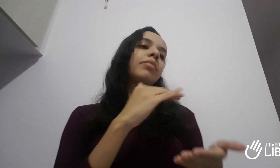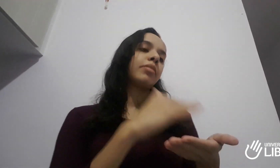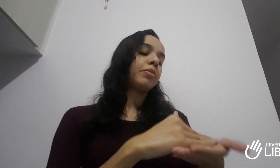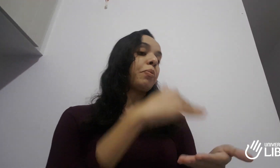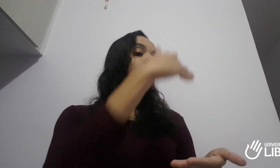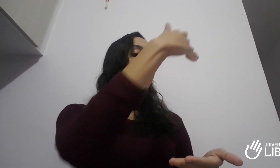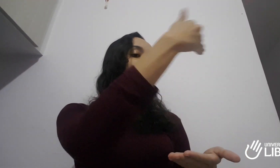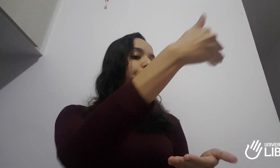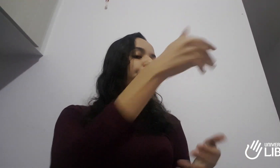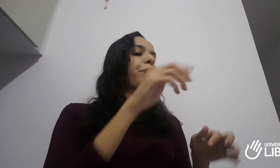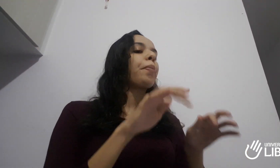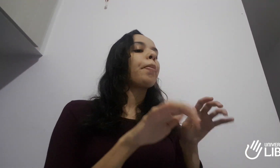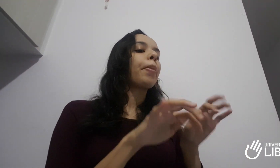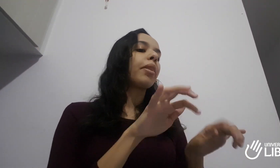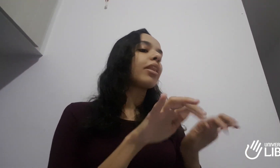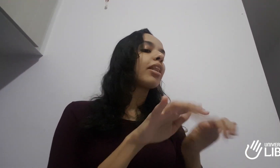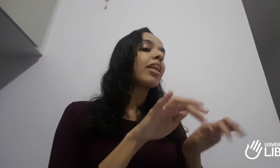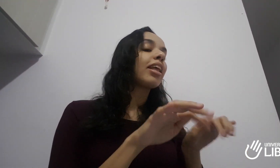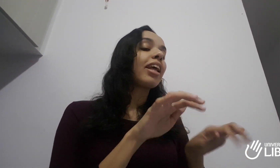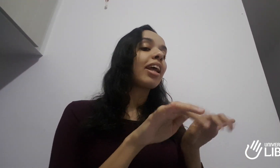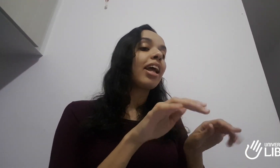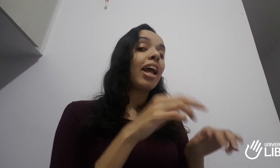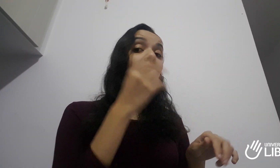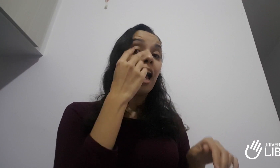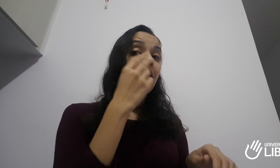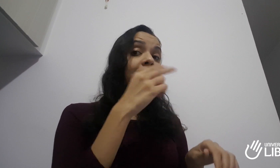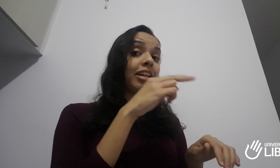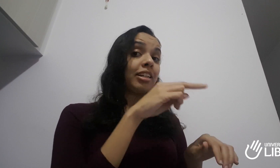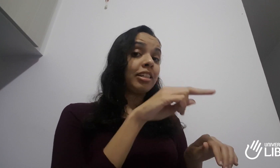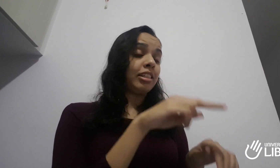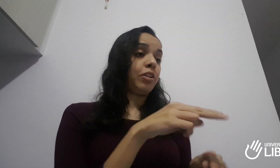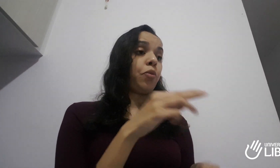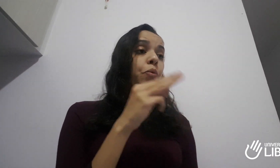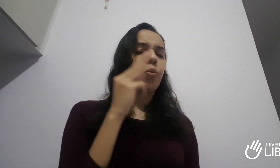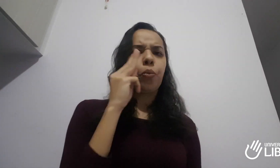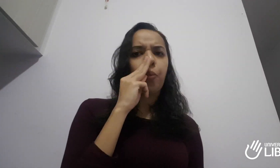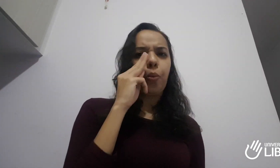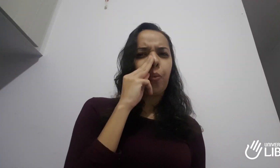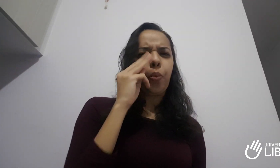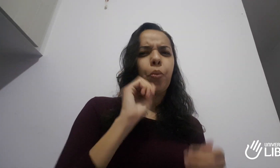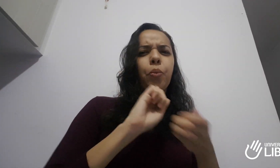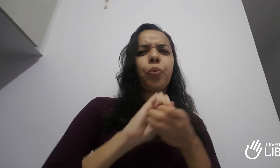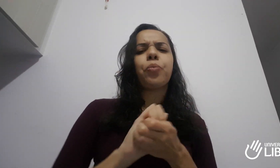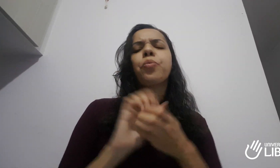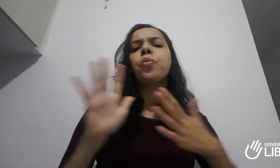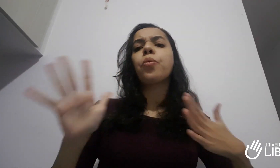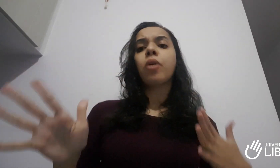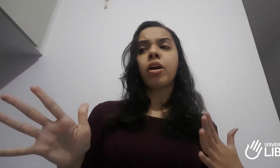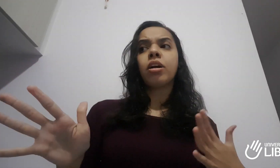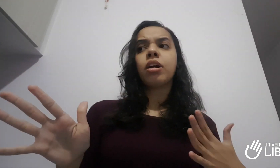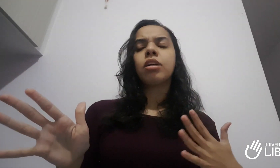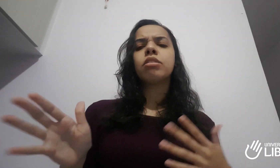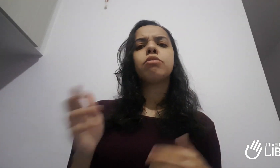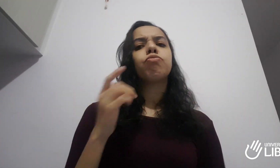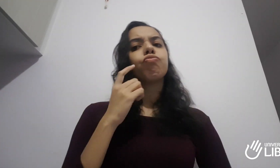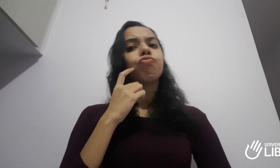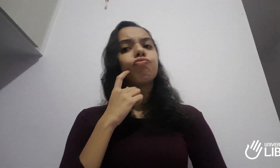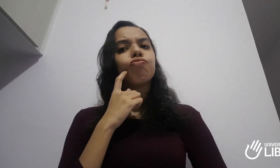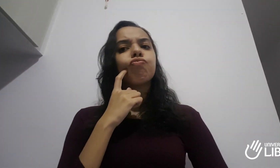corretamente. E eu fui pesquisar na internet como aprender a Libras de forma eficiente. Até que eu